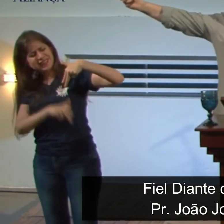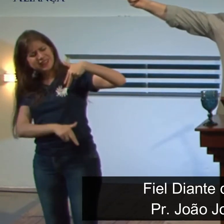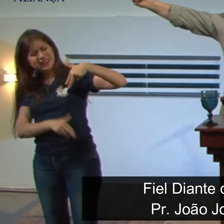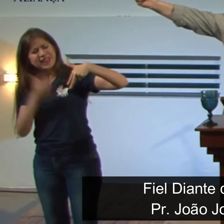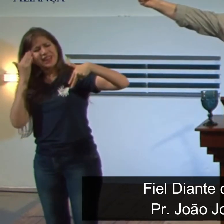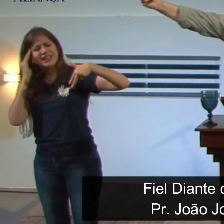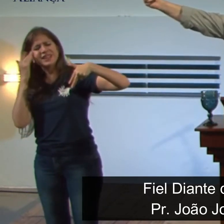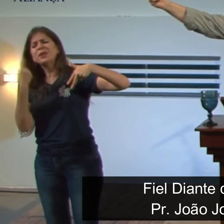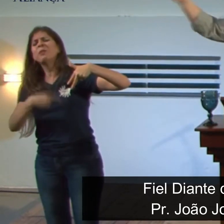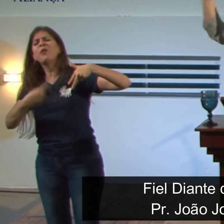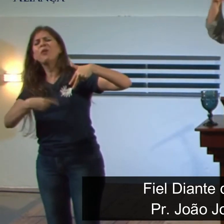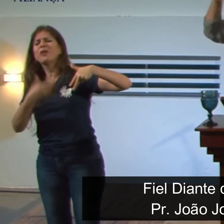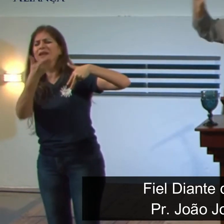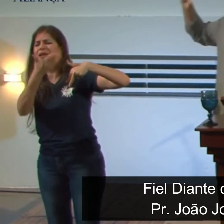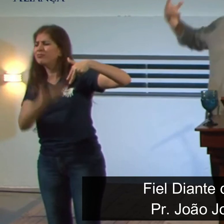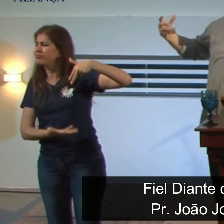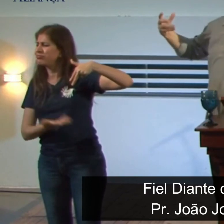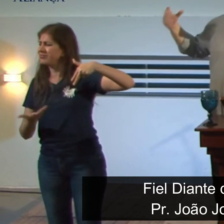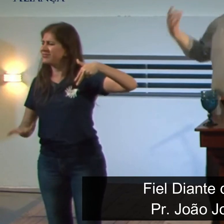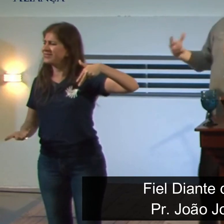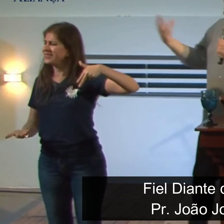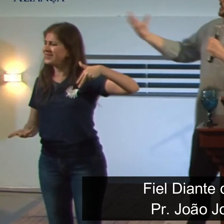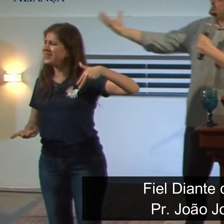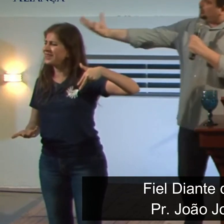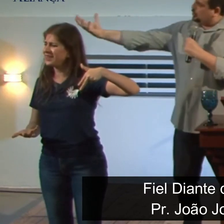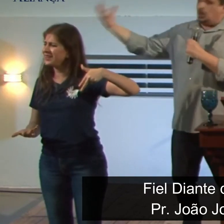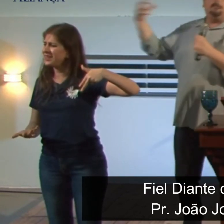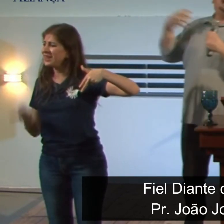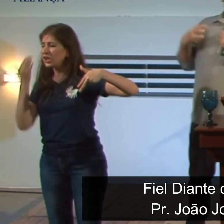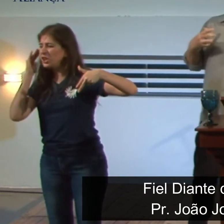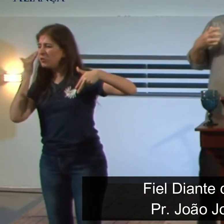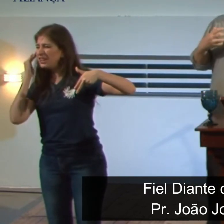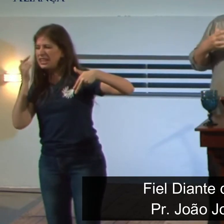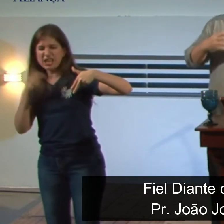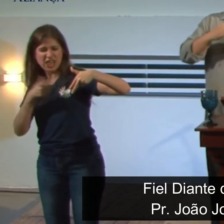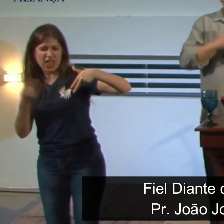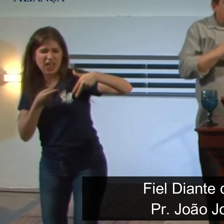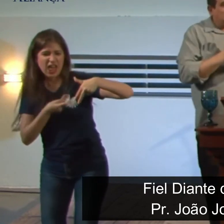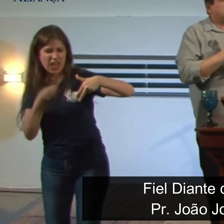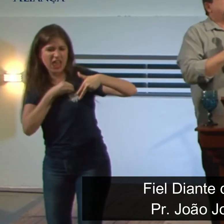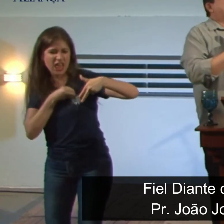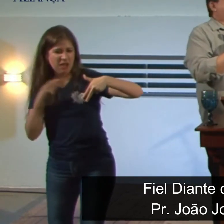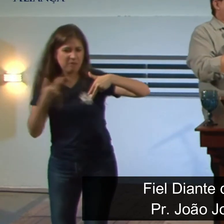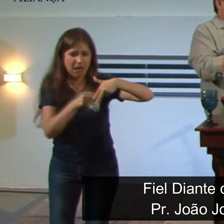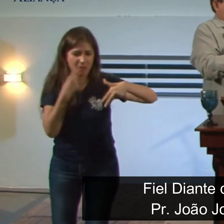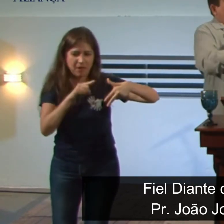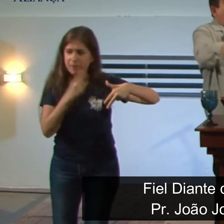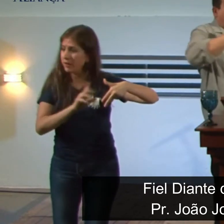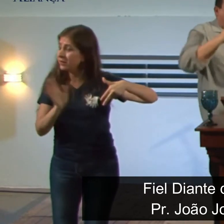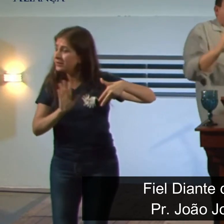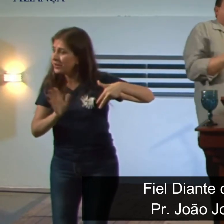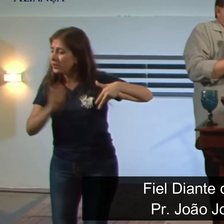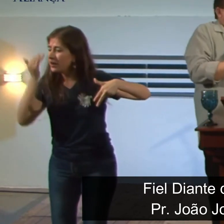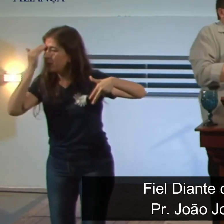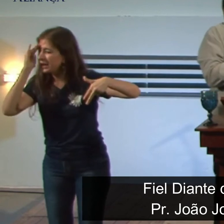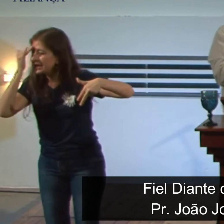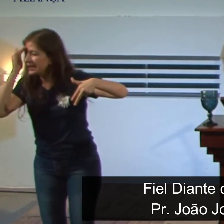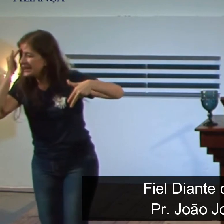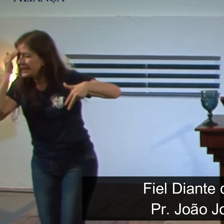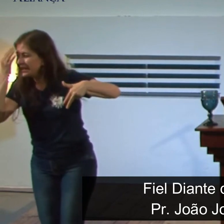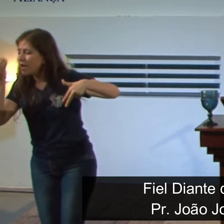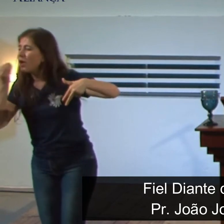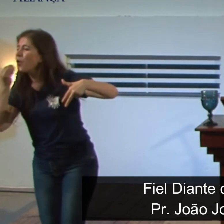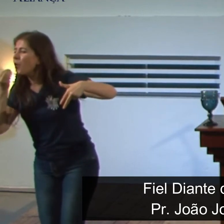o outro lado entenda não entender na situação de tomar aquilo para mim mas entender para perceber